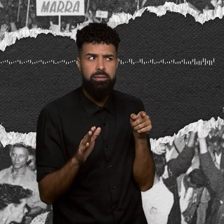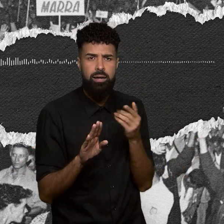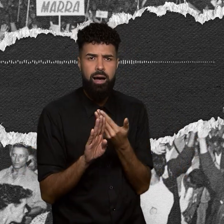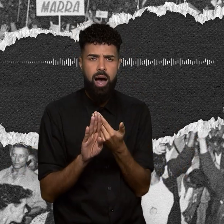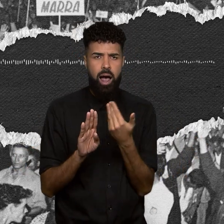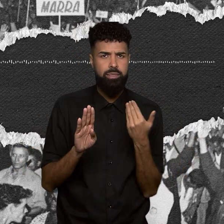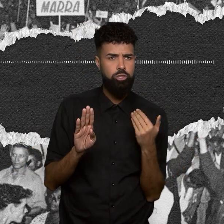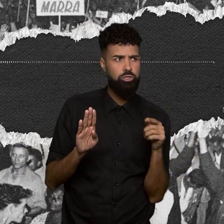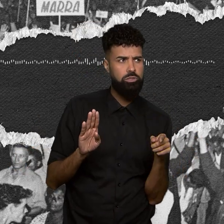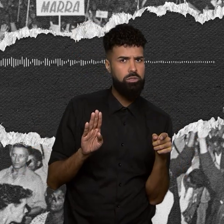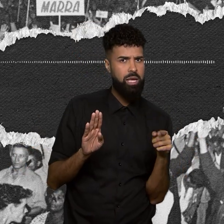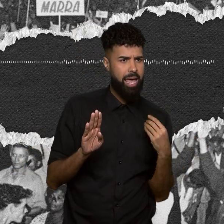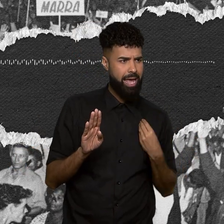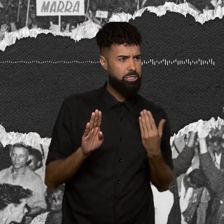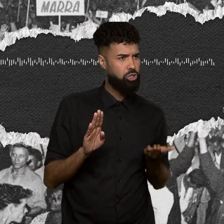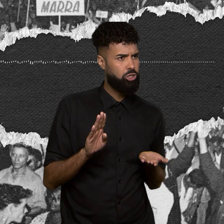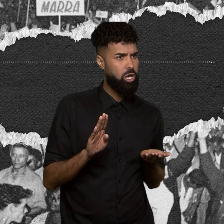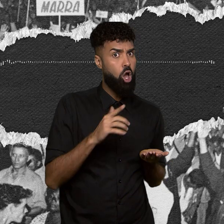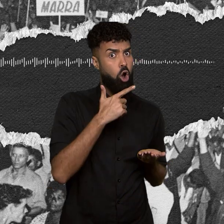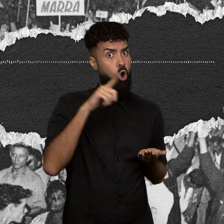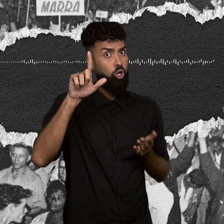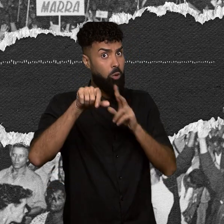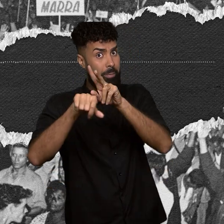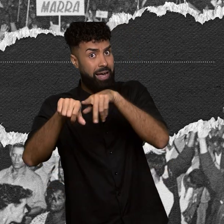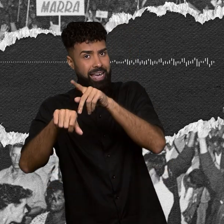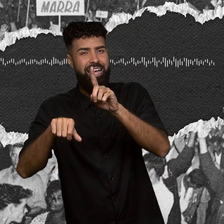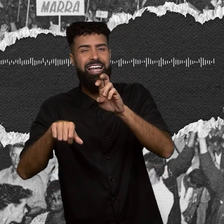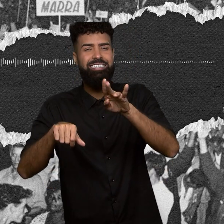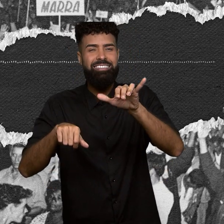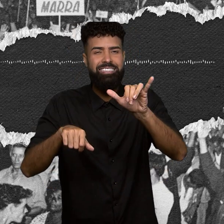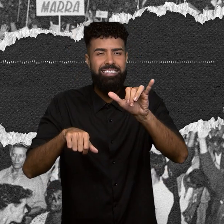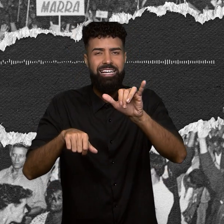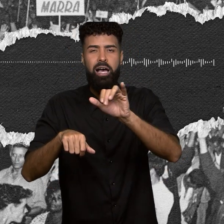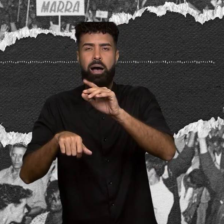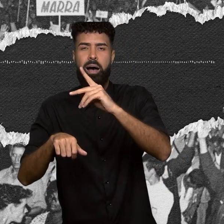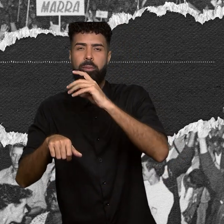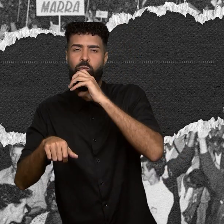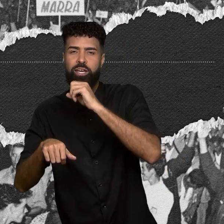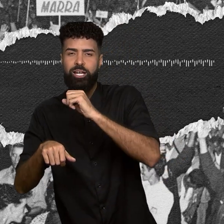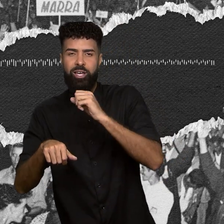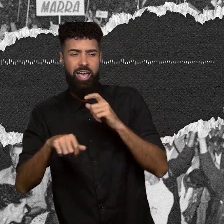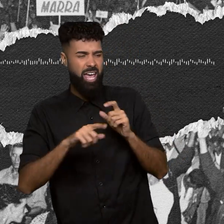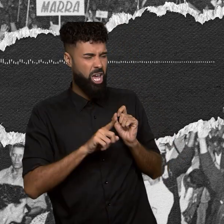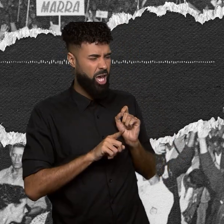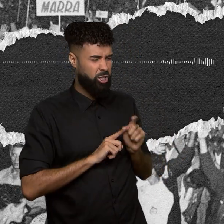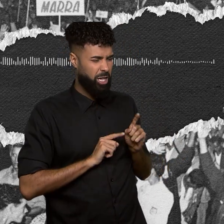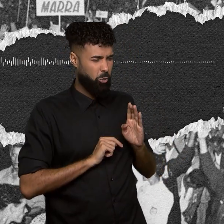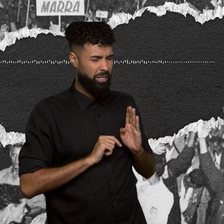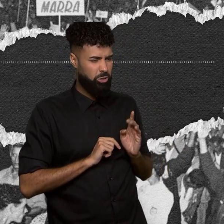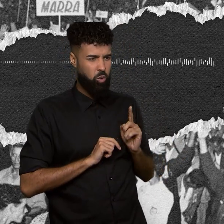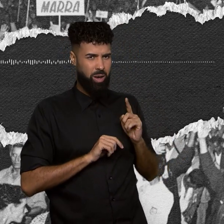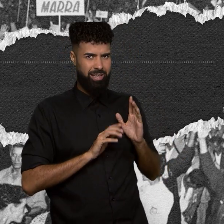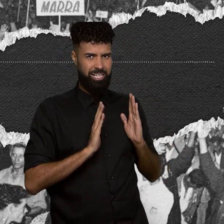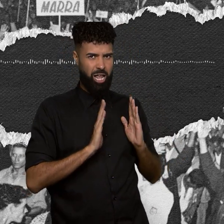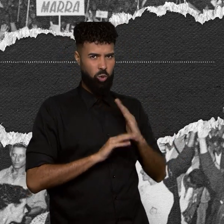aplicados em outros países por Darcy Ribeiro e Paulo Freire, exilados durante a ditadura. Não existe história do ser,